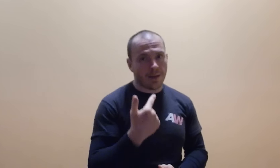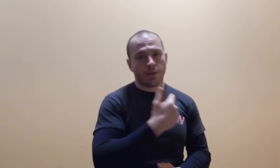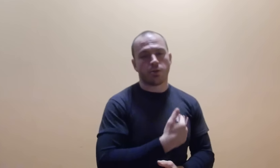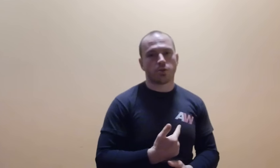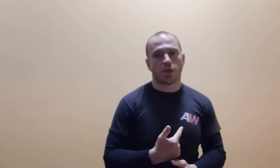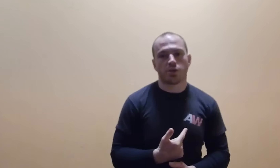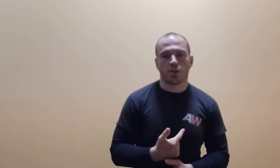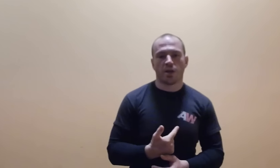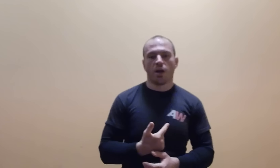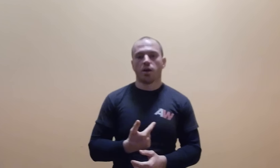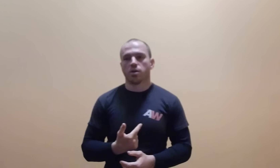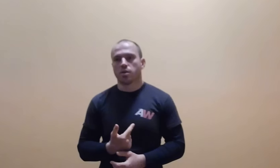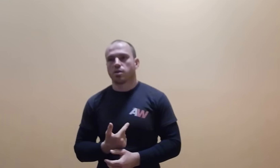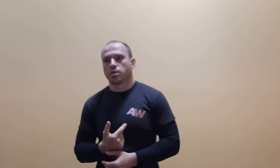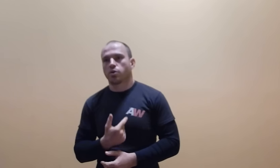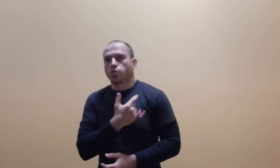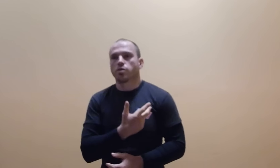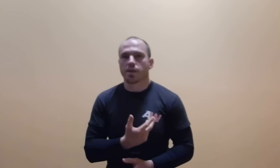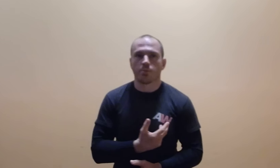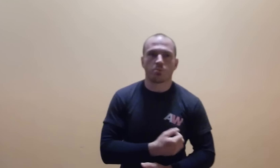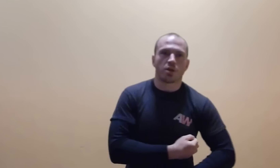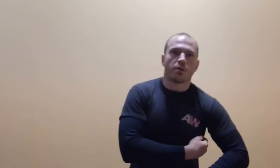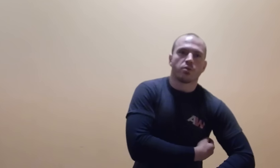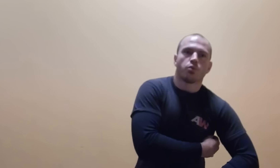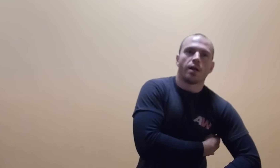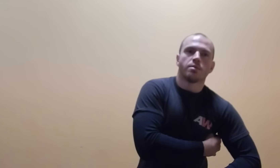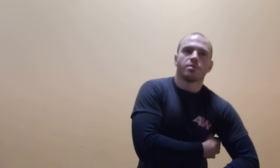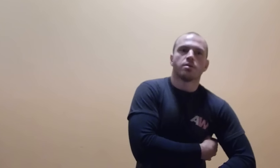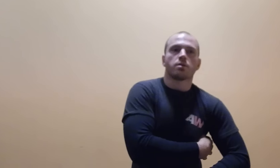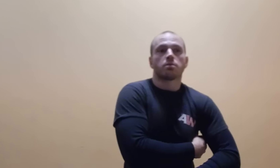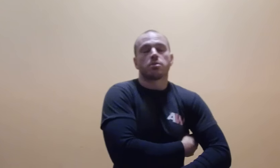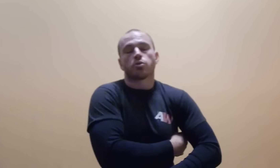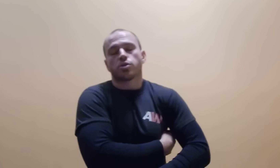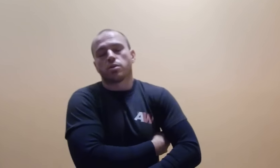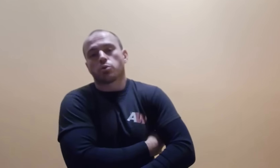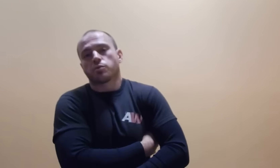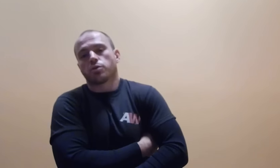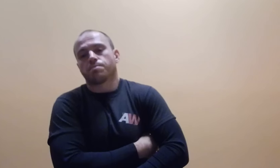jednocześnie chroniąca mnie przed ewentualnym, niekorzystnym rozwojem